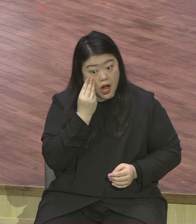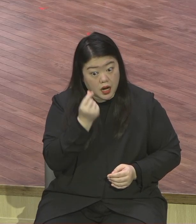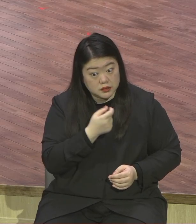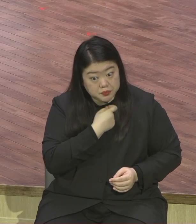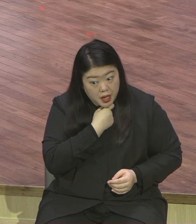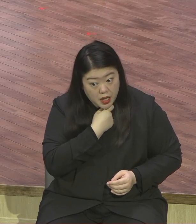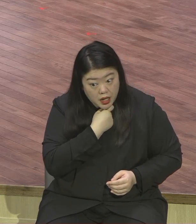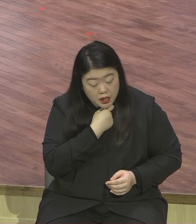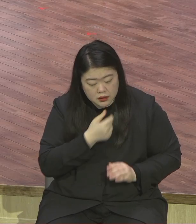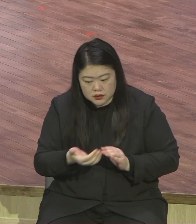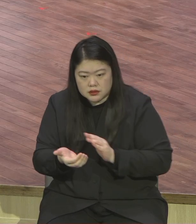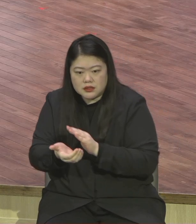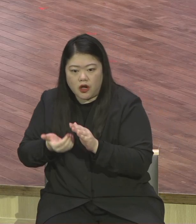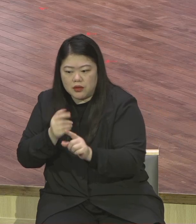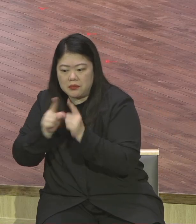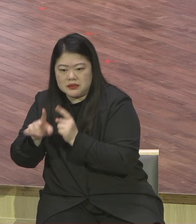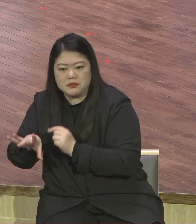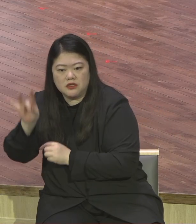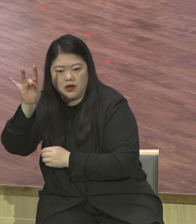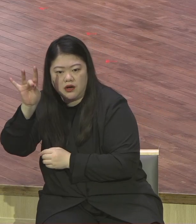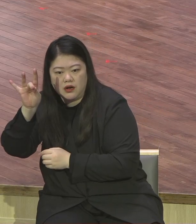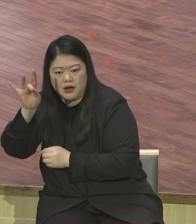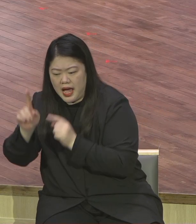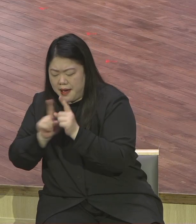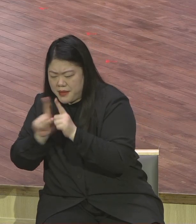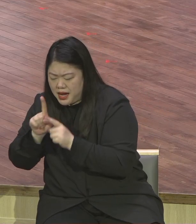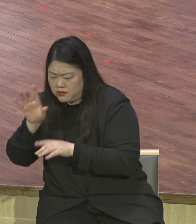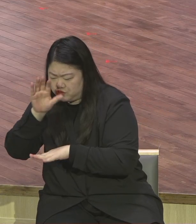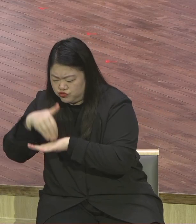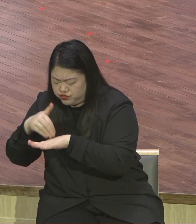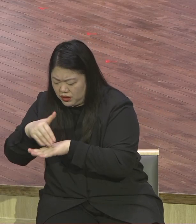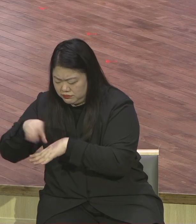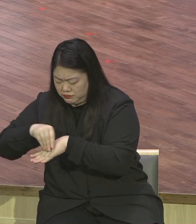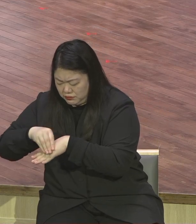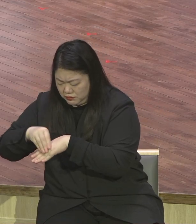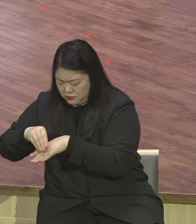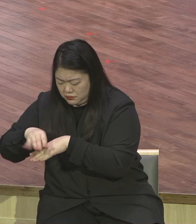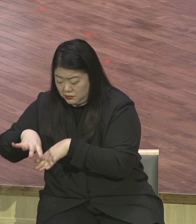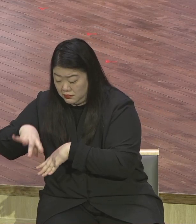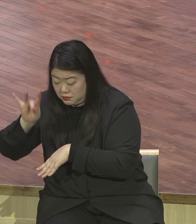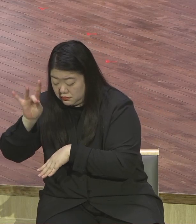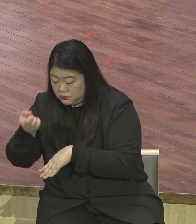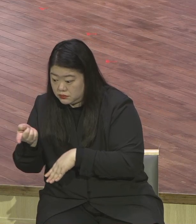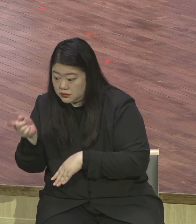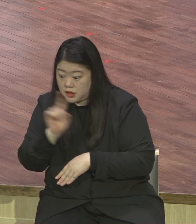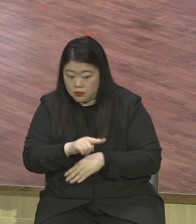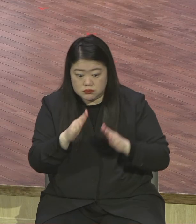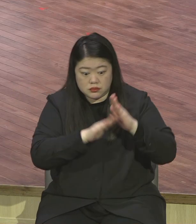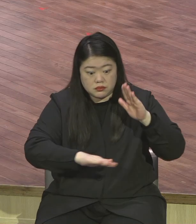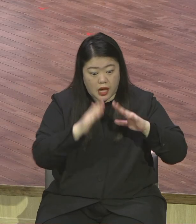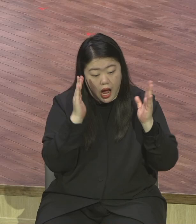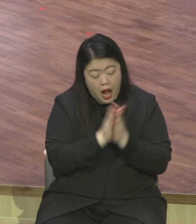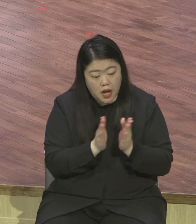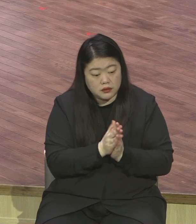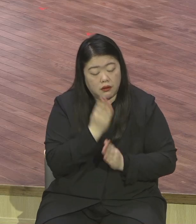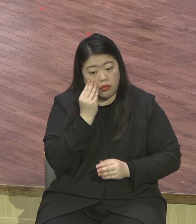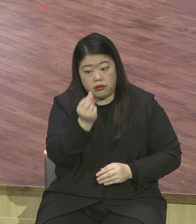사세요 그러고 삶은요 모든 게 다 형통합니다 모든 게 다 뭐 더 달랄 게 없어